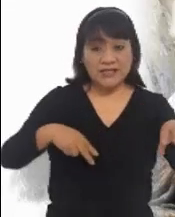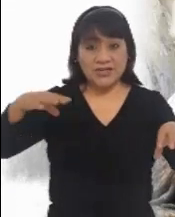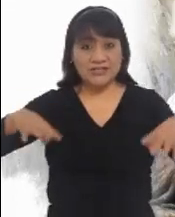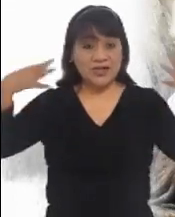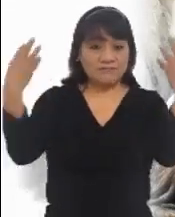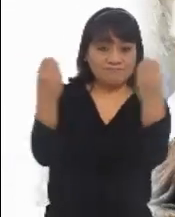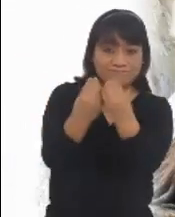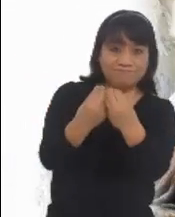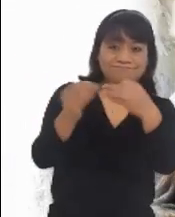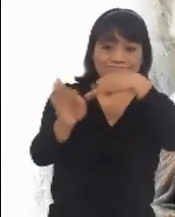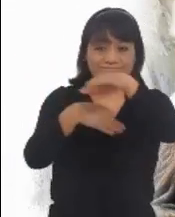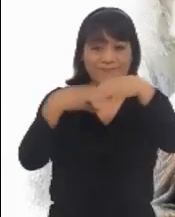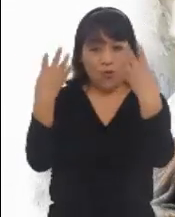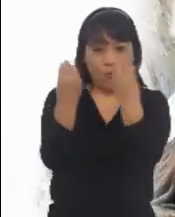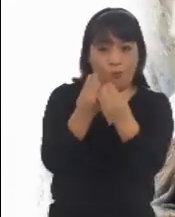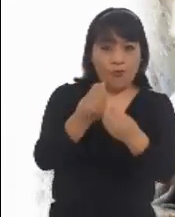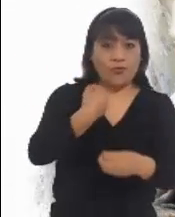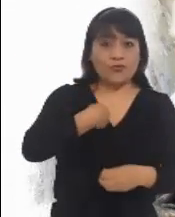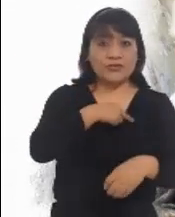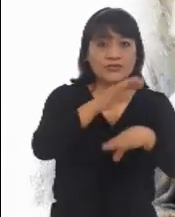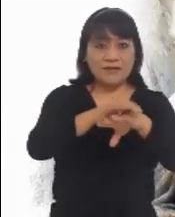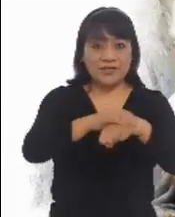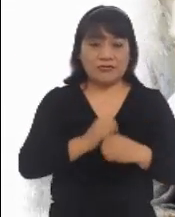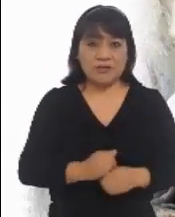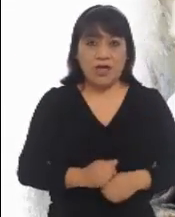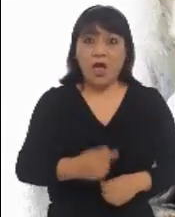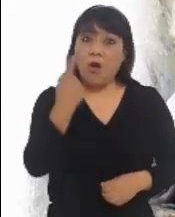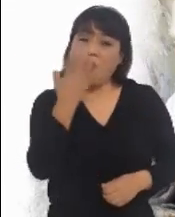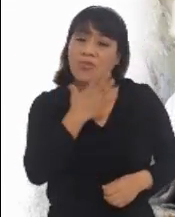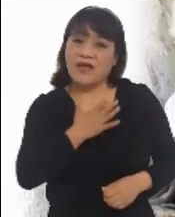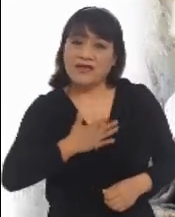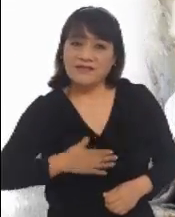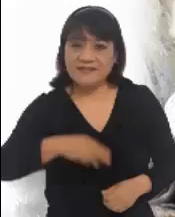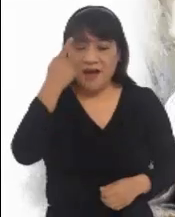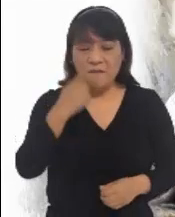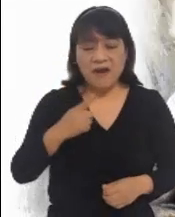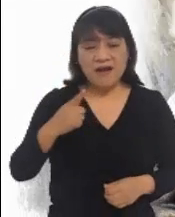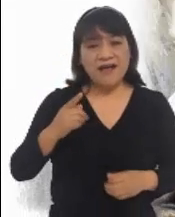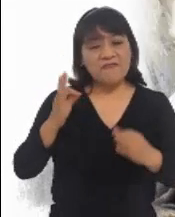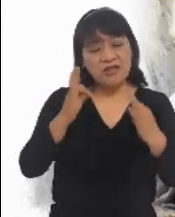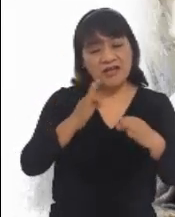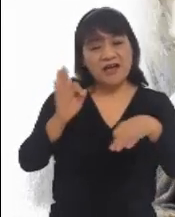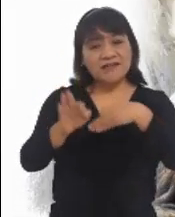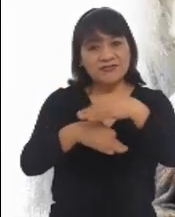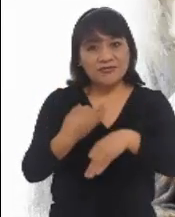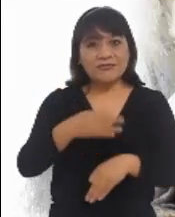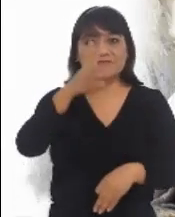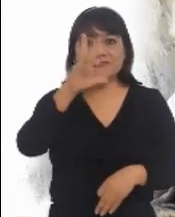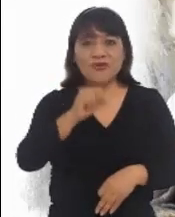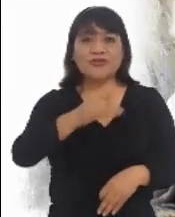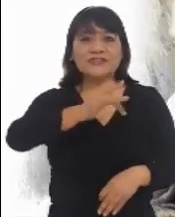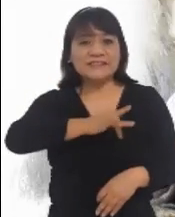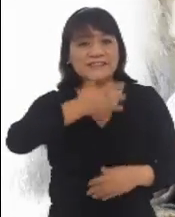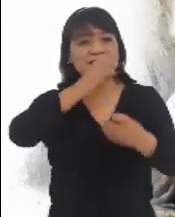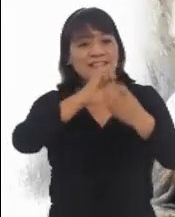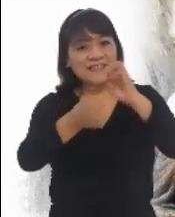es hacerlos nuestros amigos. Y la única solución para enfrentarlos es no